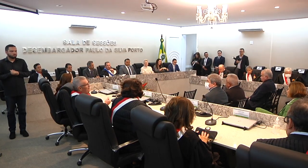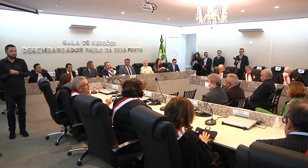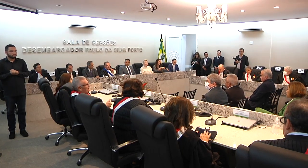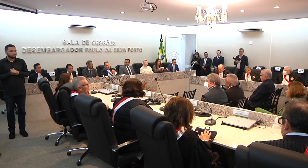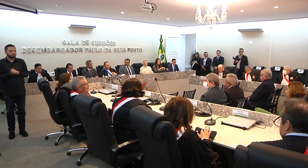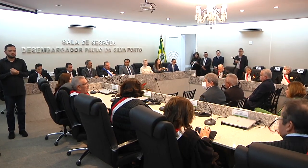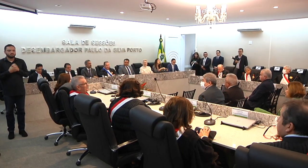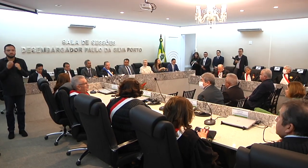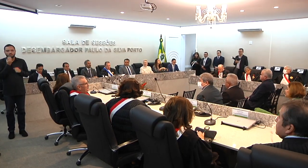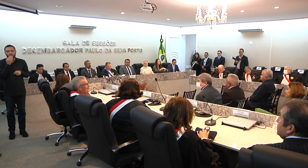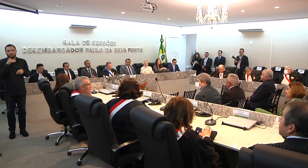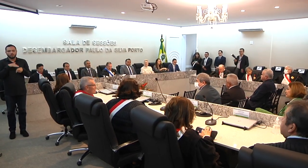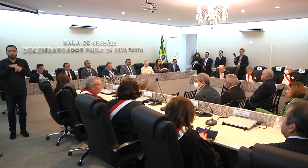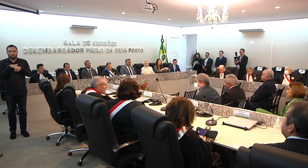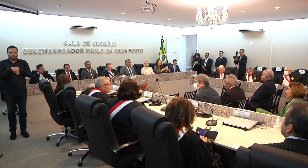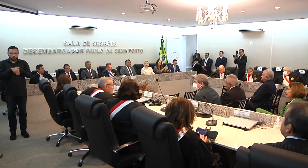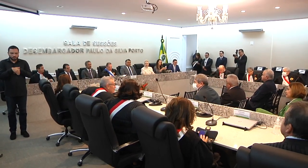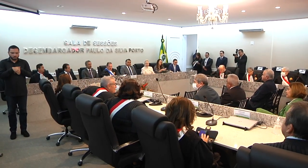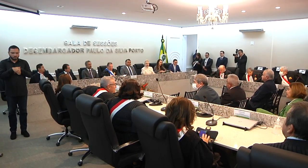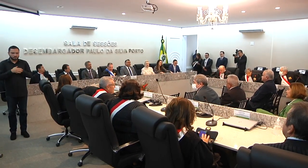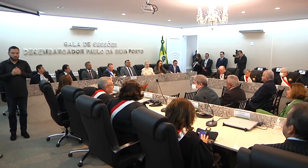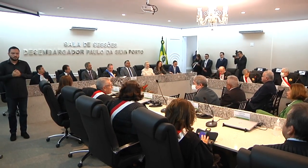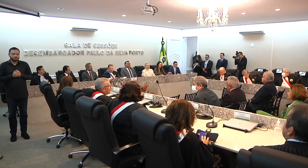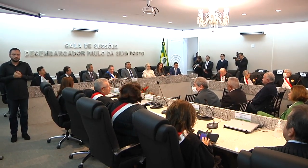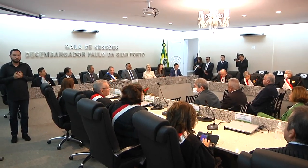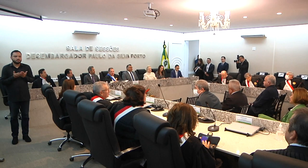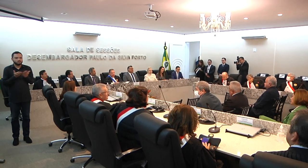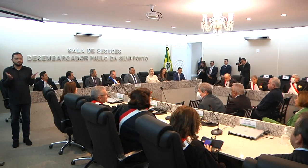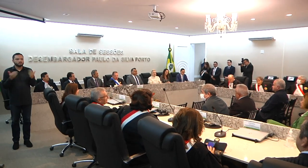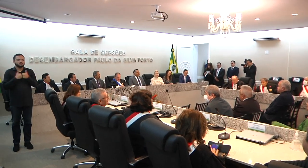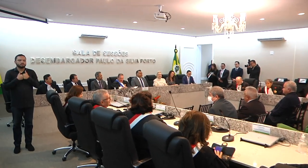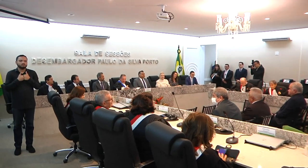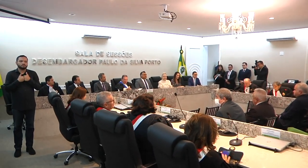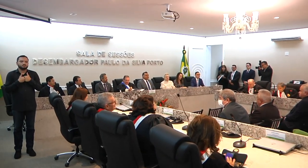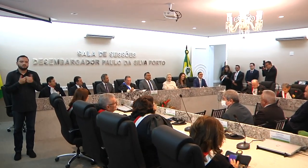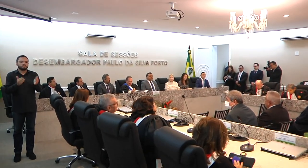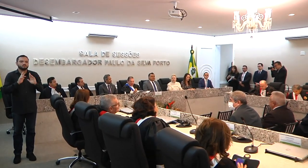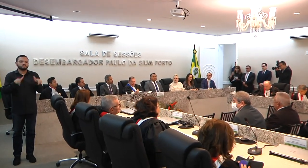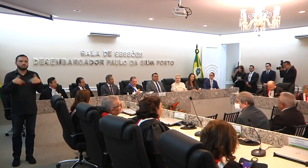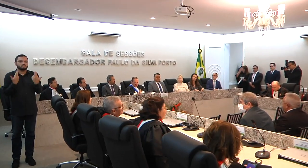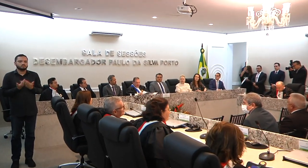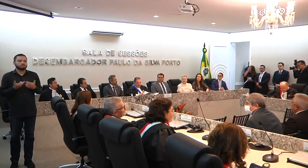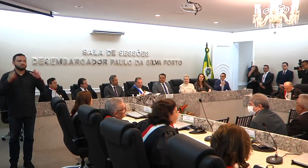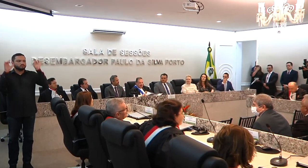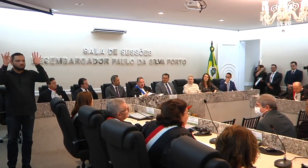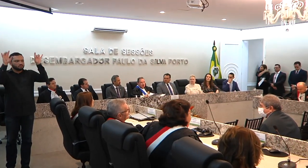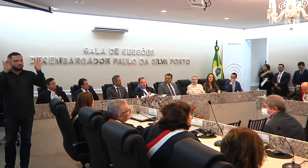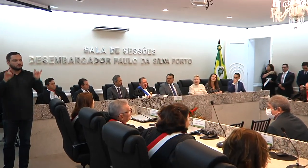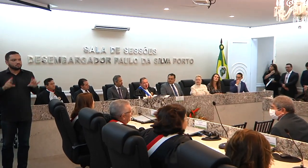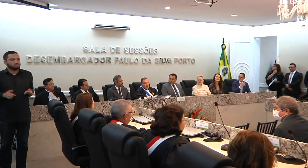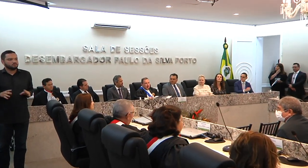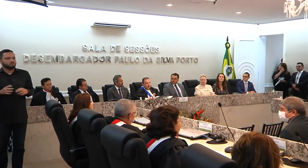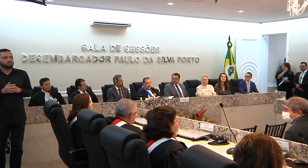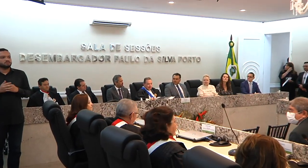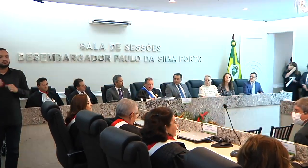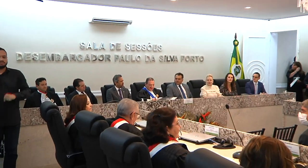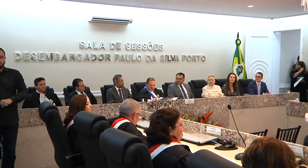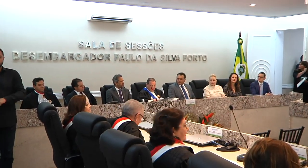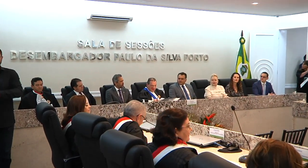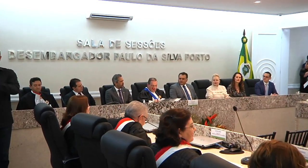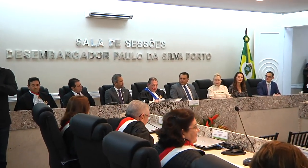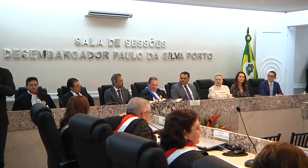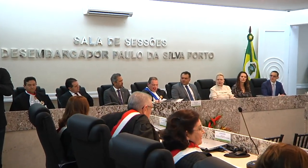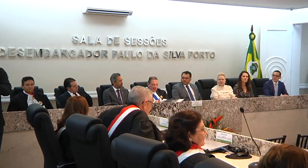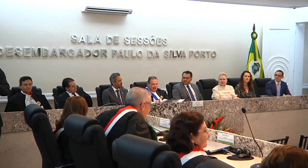Boa noite a todos. declaro aberta a sessão solene de ratificação de